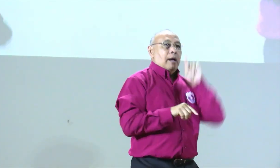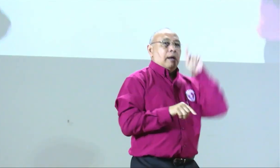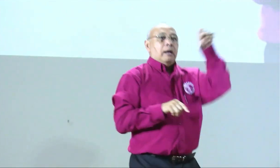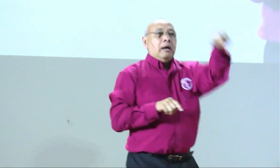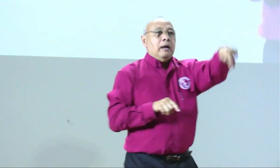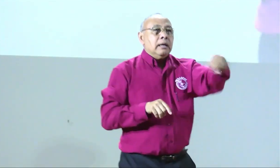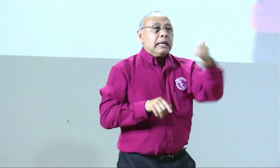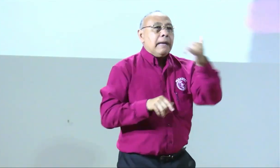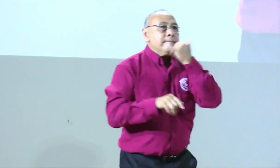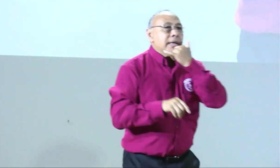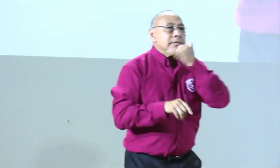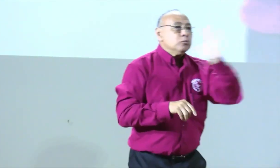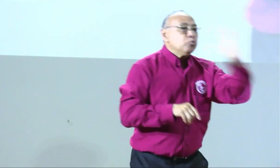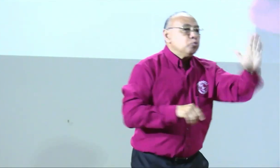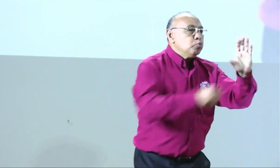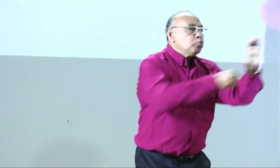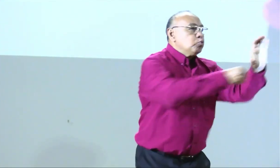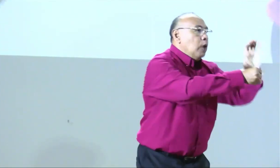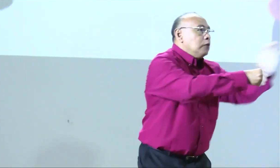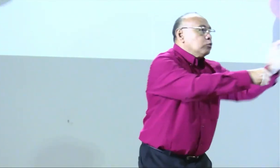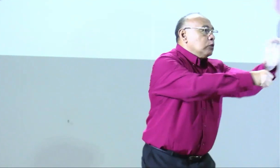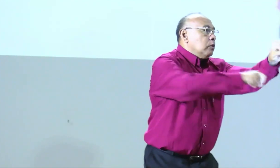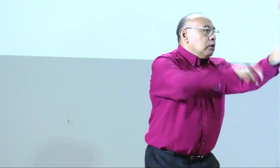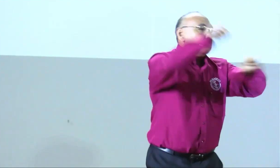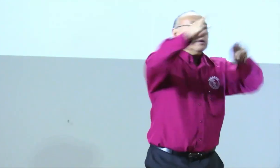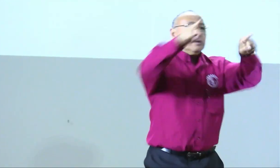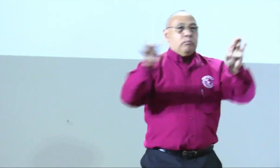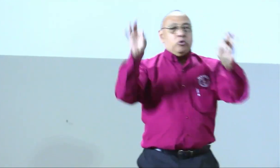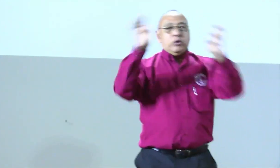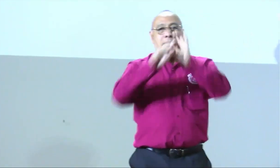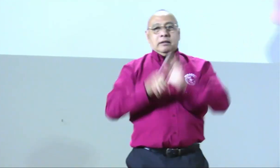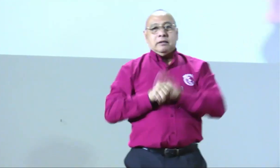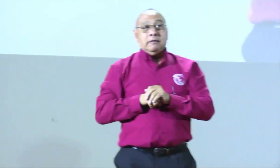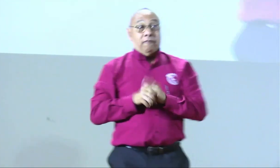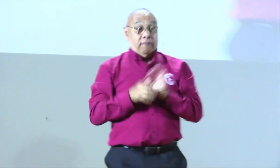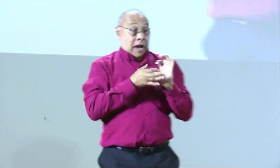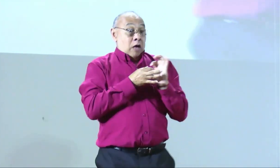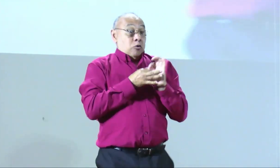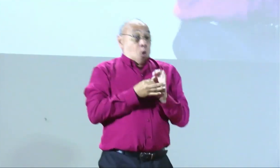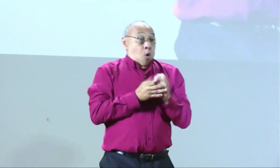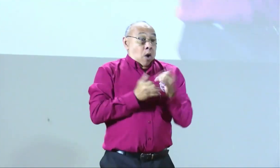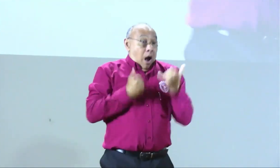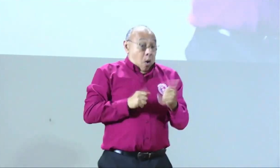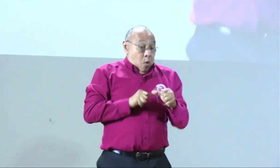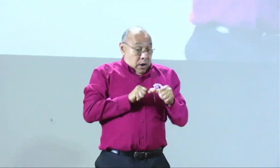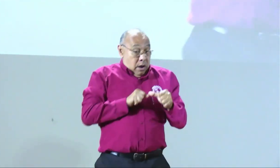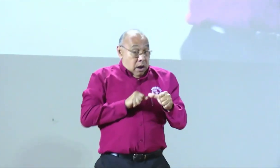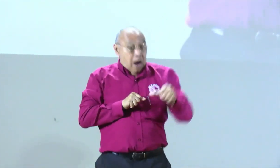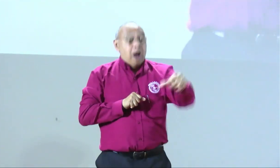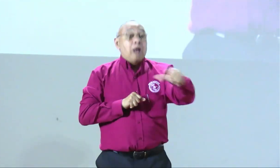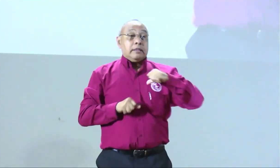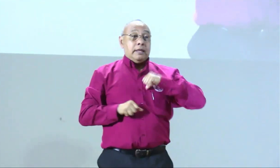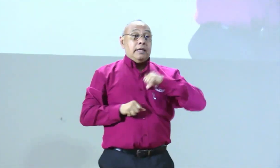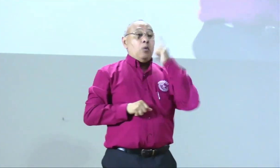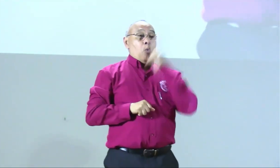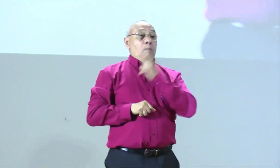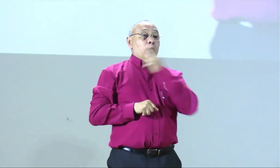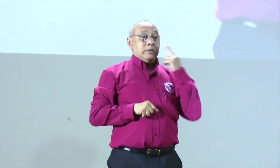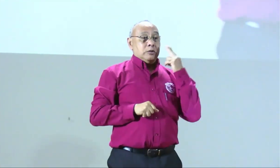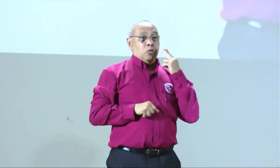siempre estamos acostumbrados a estos eventos en Bogotá pero ¿y qué ha pasado en sus ciudades? ¿qué ha pasado en sus